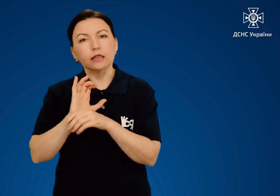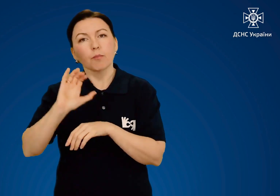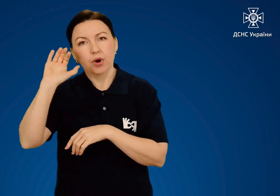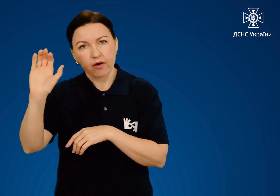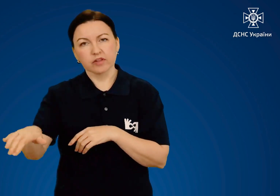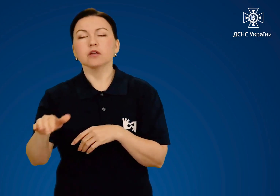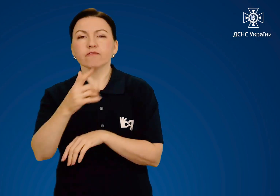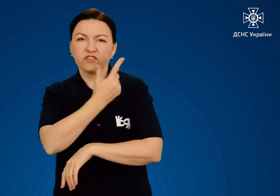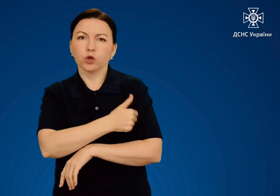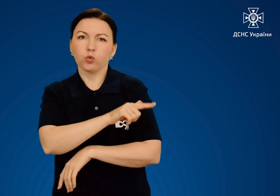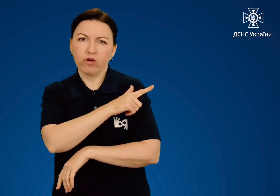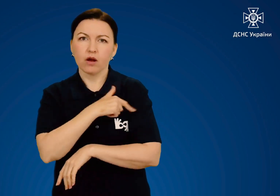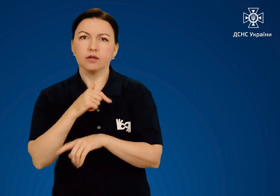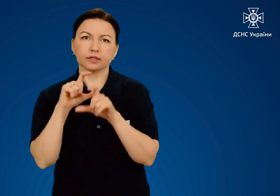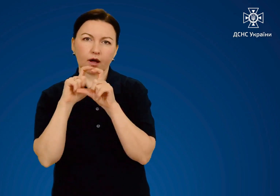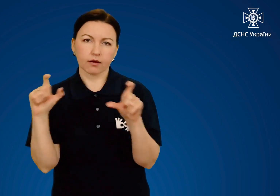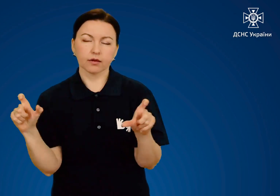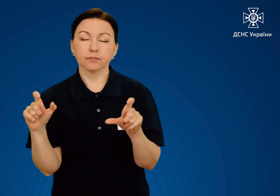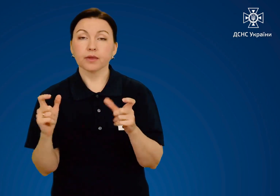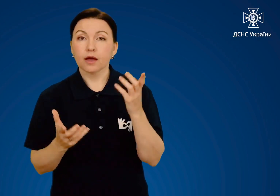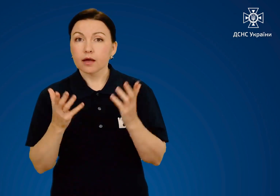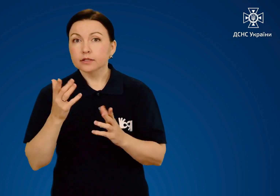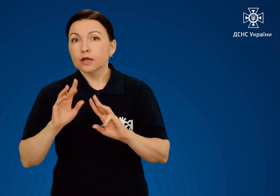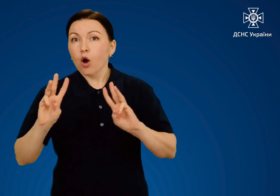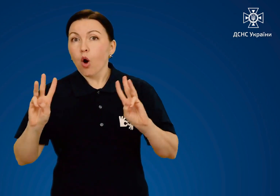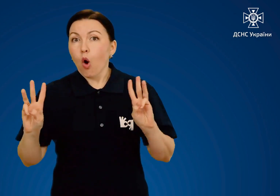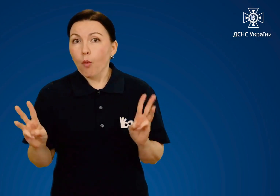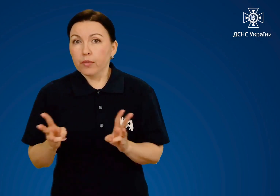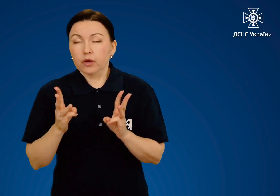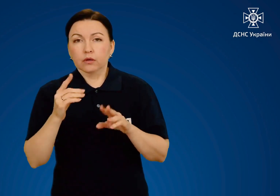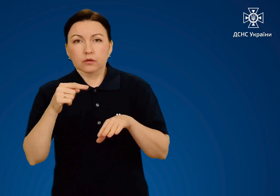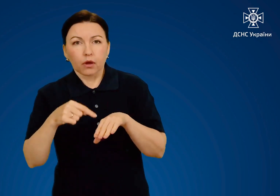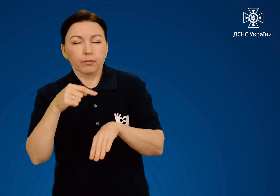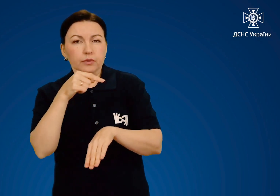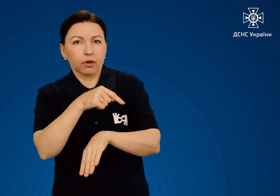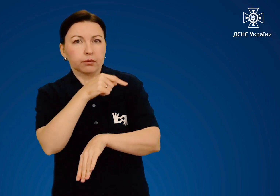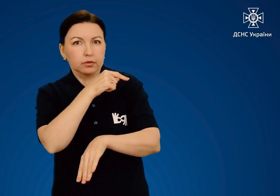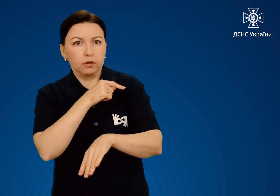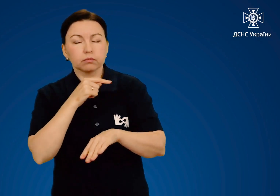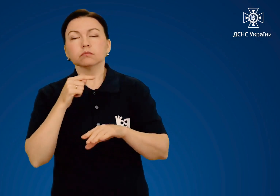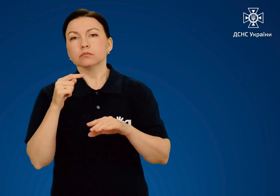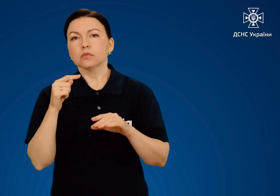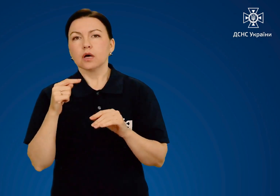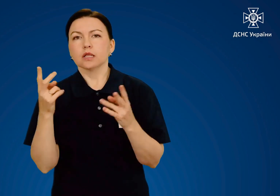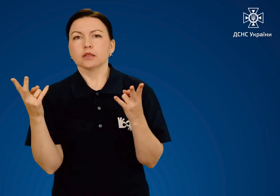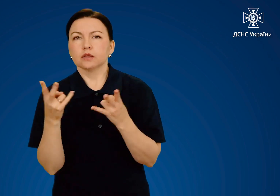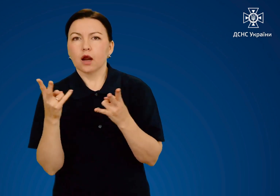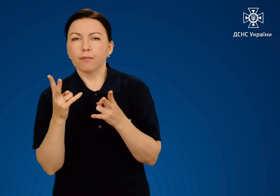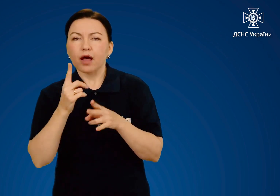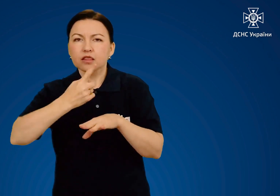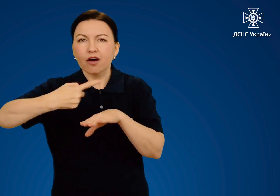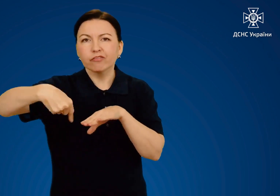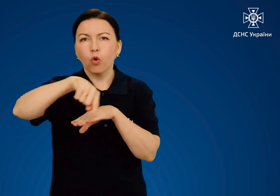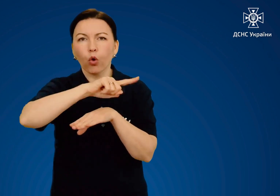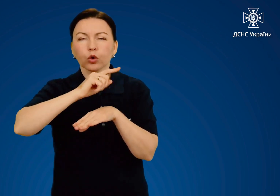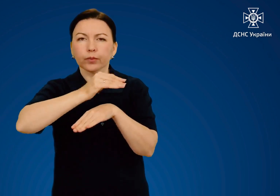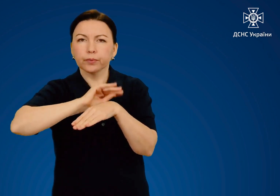в лікувальний заклад. При опіках окремих частин тіла шкіру навколо опіку необхідно